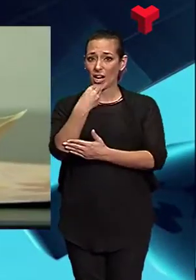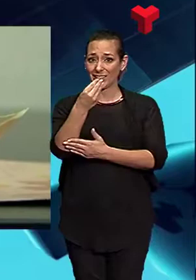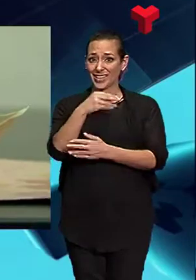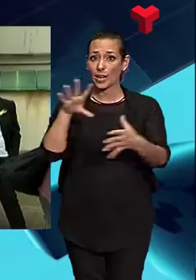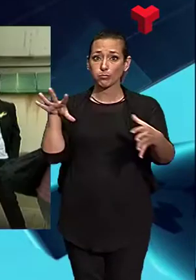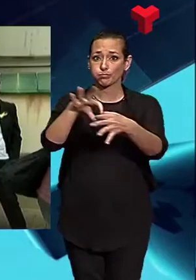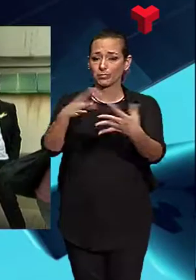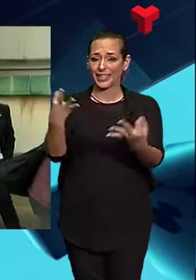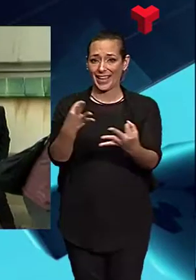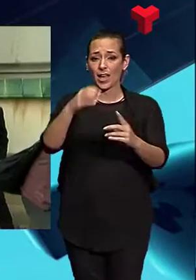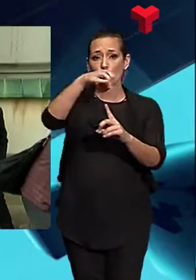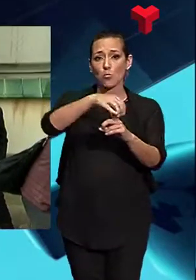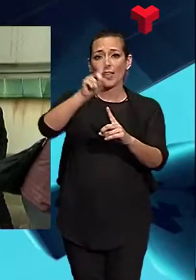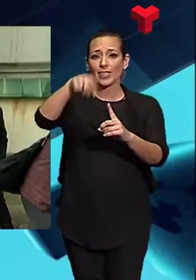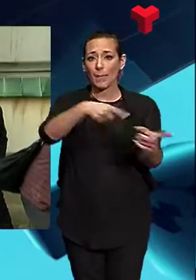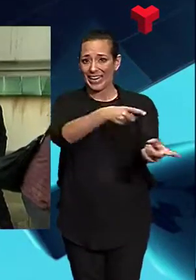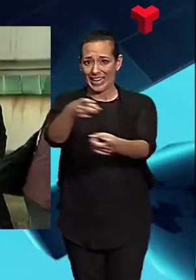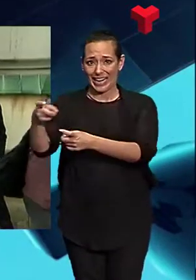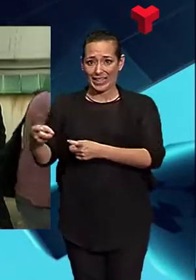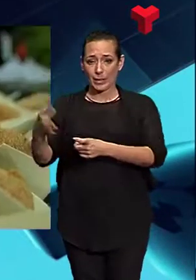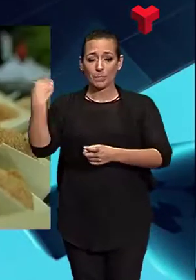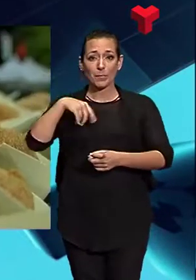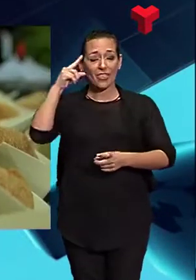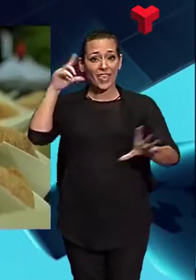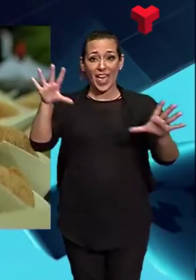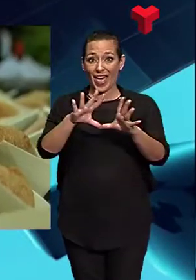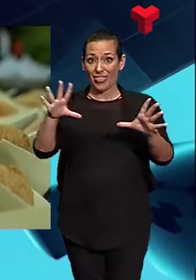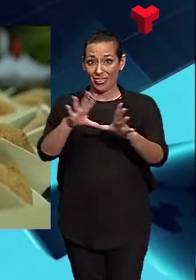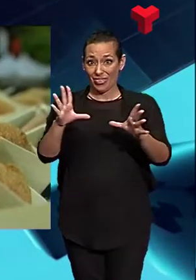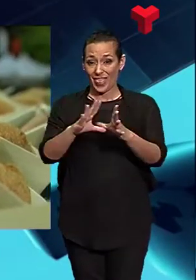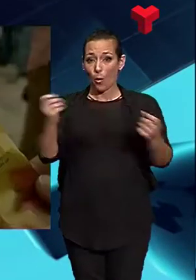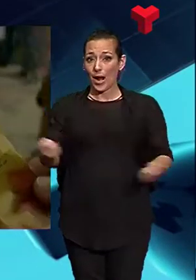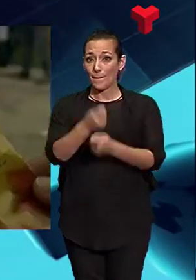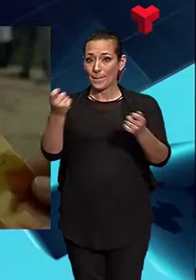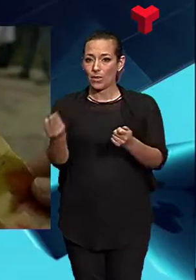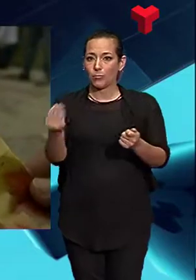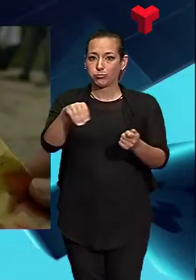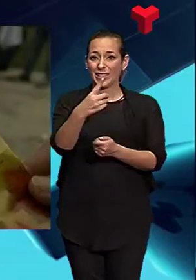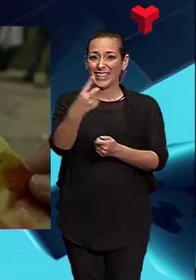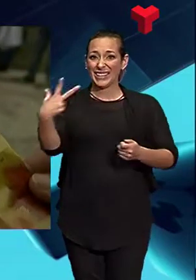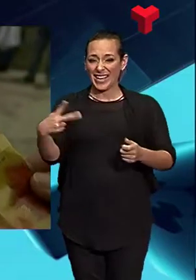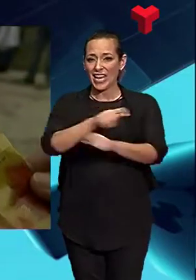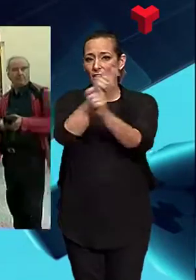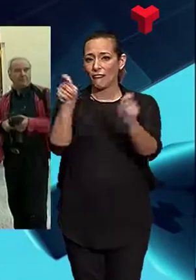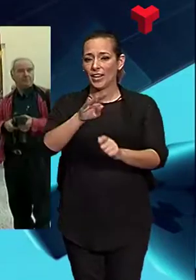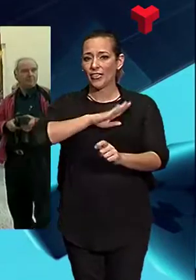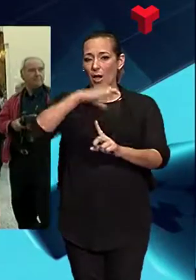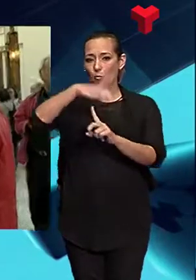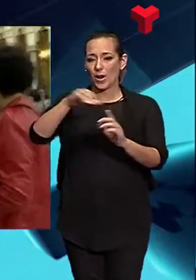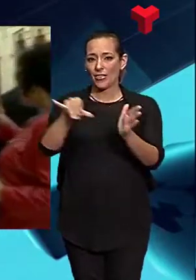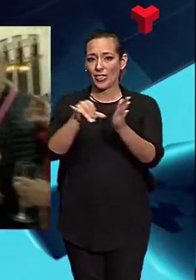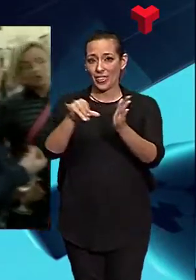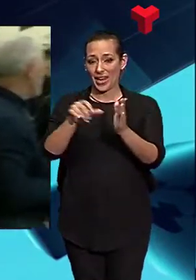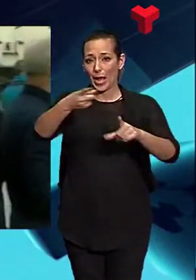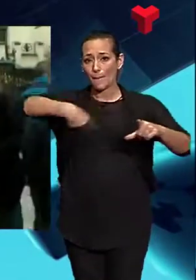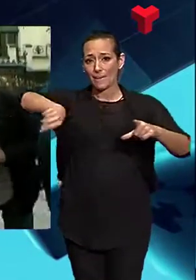i el Bolet, una campanya que el dia 10 inclou la tretzena edició de la Fira del Bolet, al voltant de la Plaça del Triomf. La novetat d'aquest